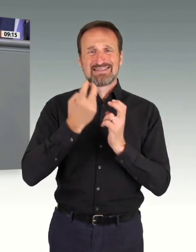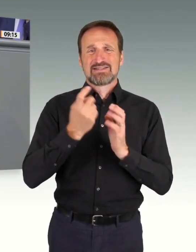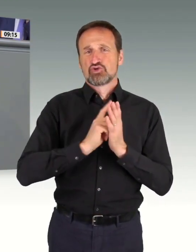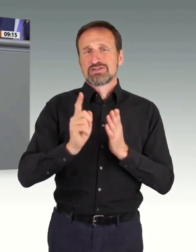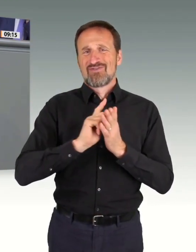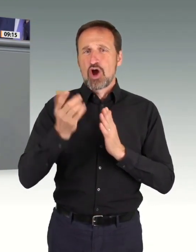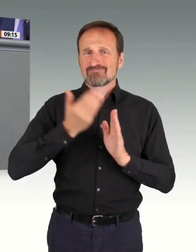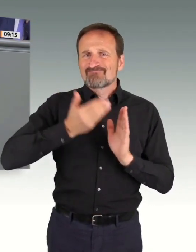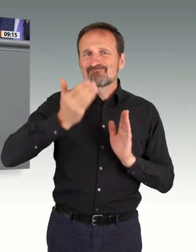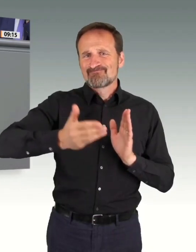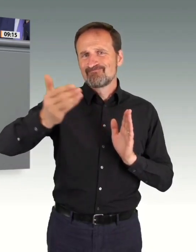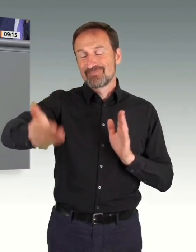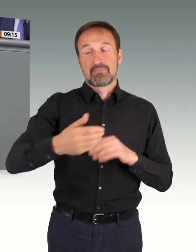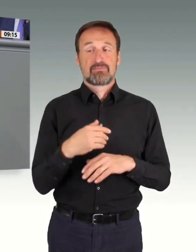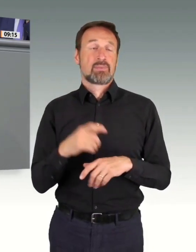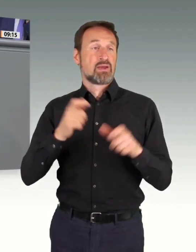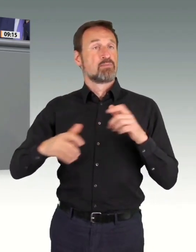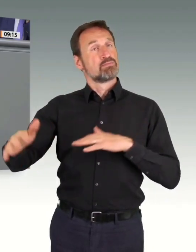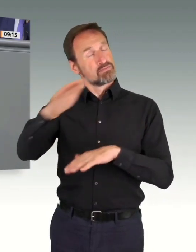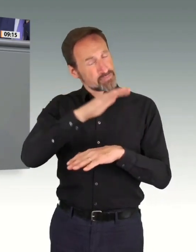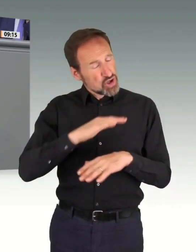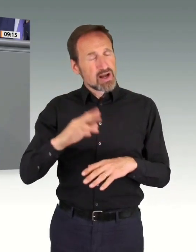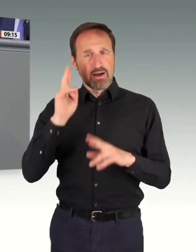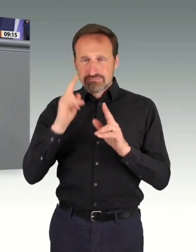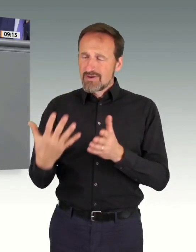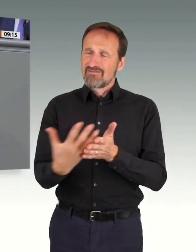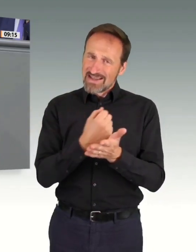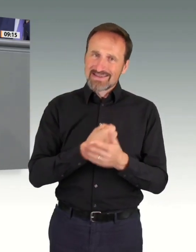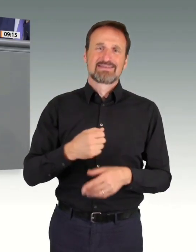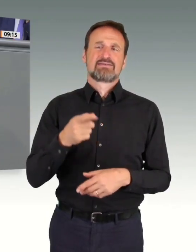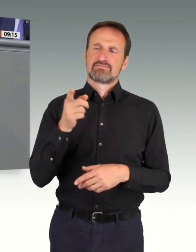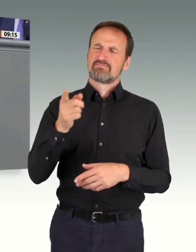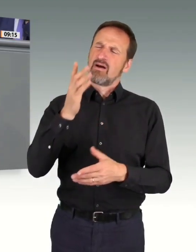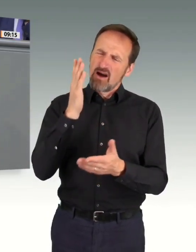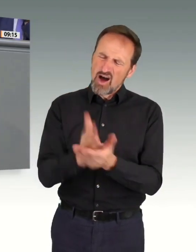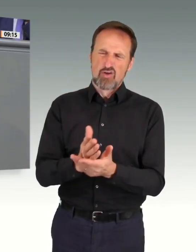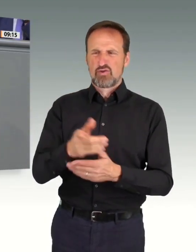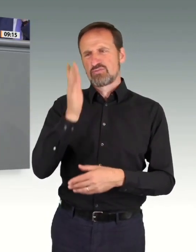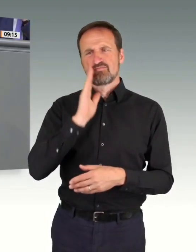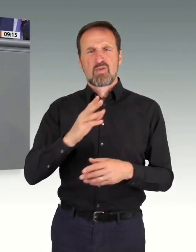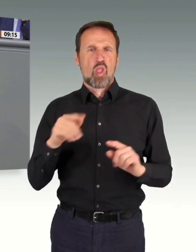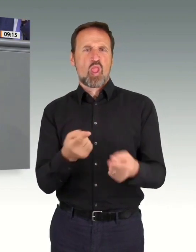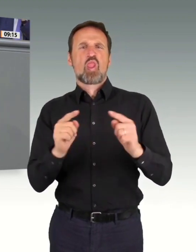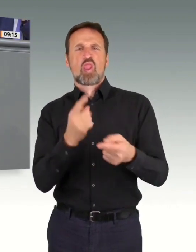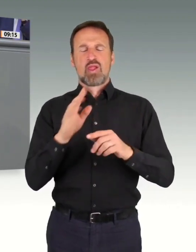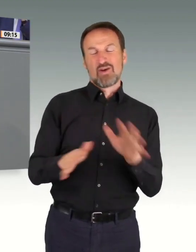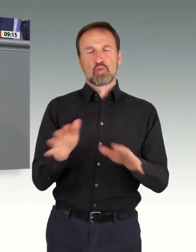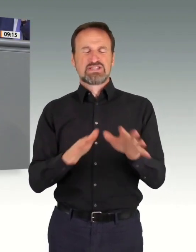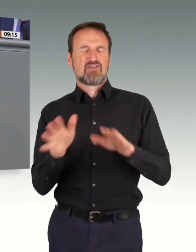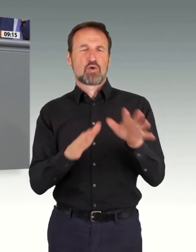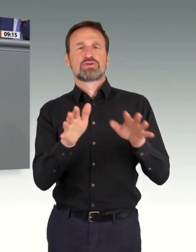verdienen es, dass Sie auch mit Ihrer Verunsicherung hier endlich mal aufhören, dass dieses endlich ein Ende hat und dass die Leute